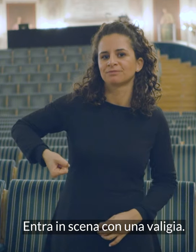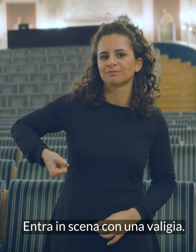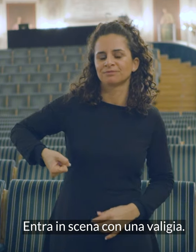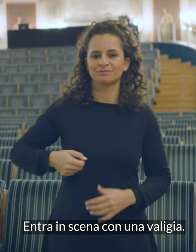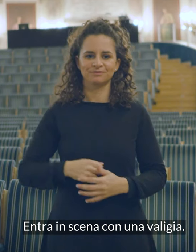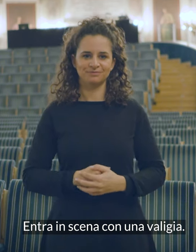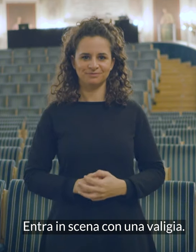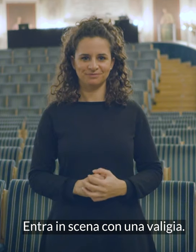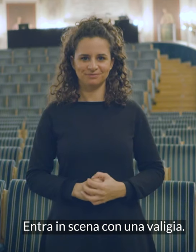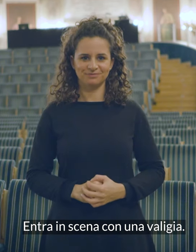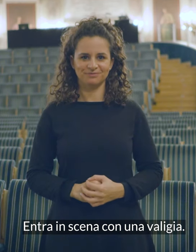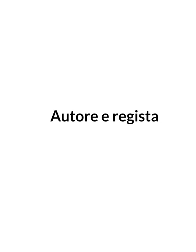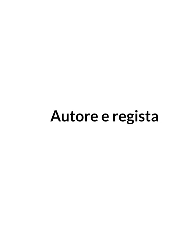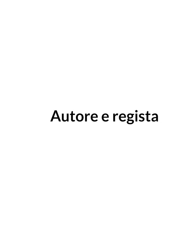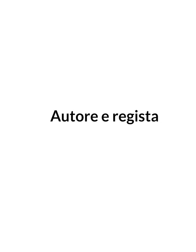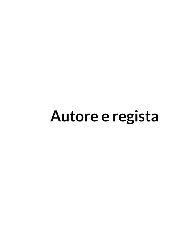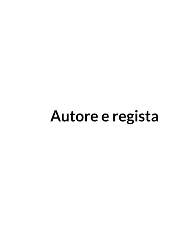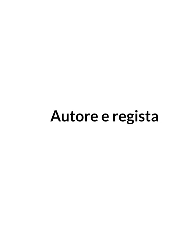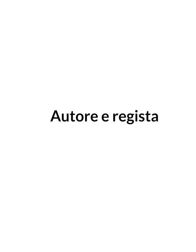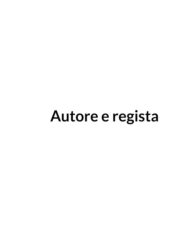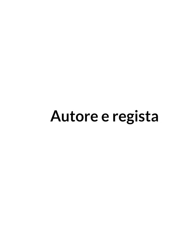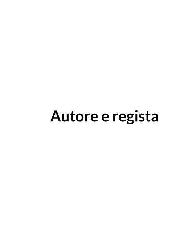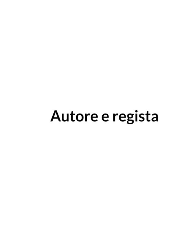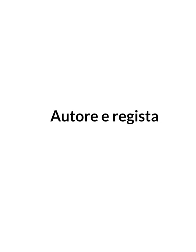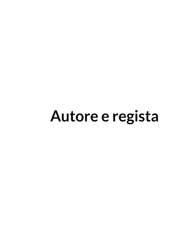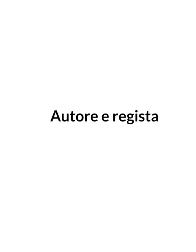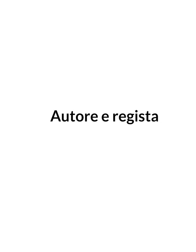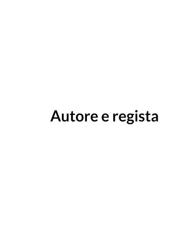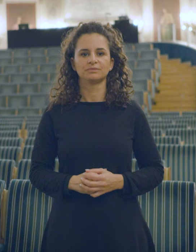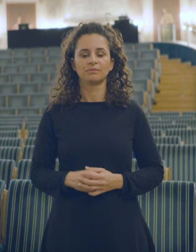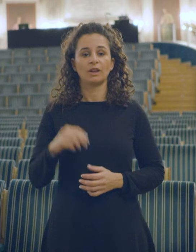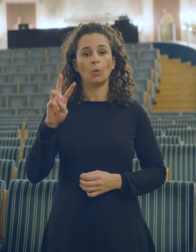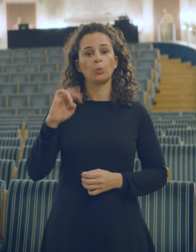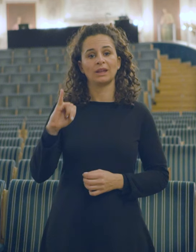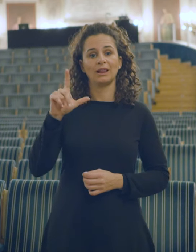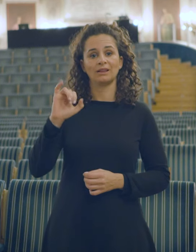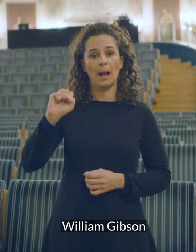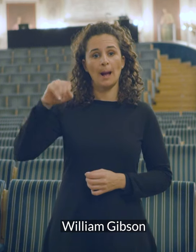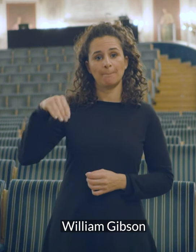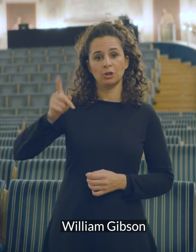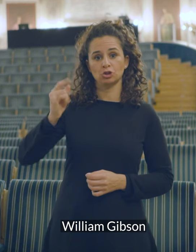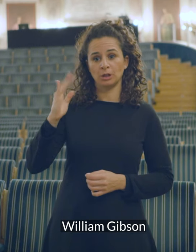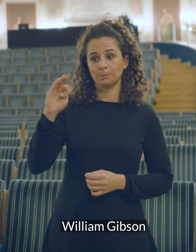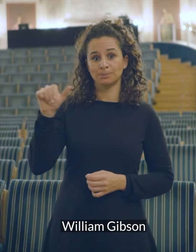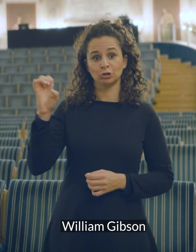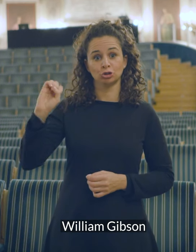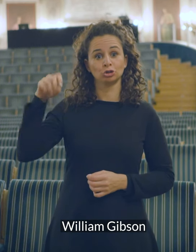con una valigia. Autore e regista. William Gibson